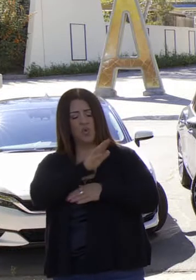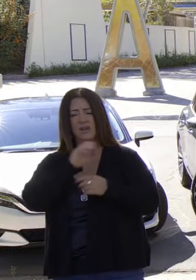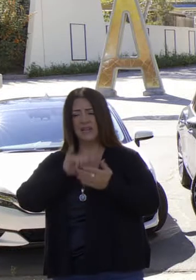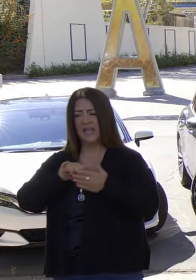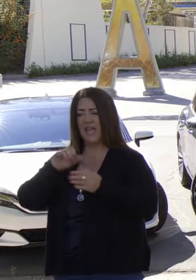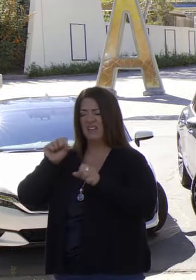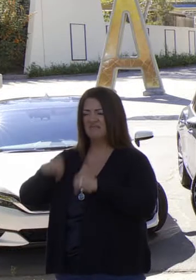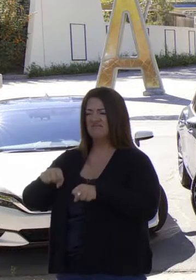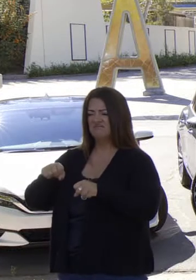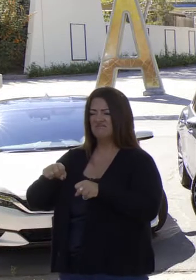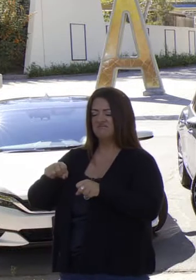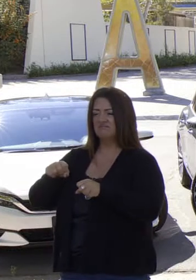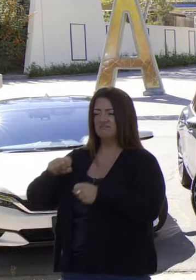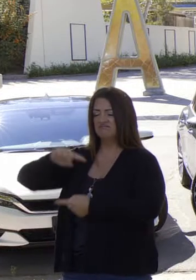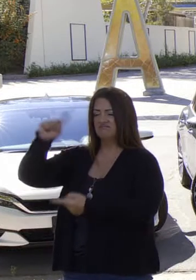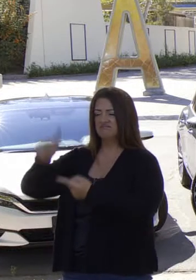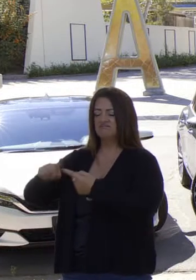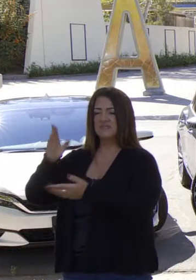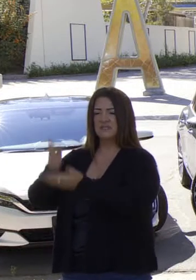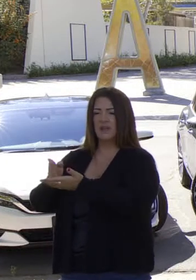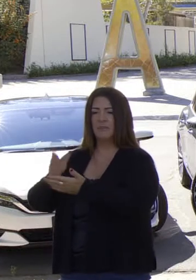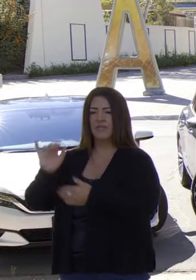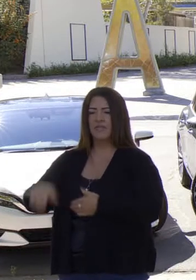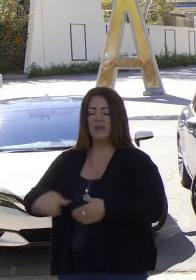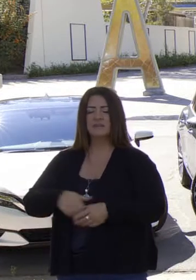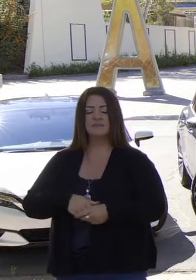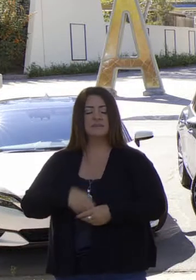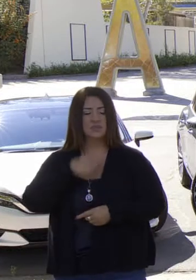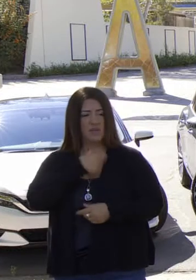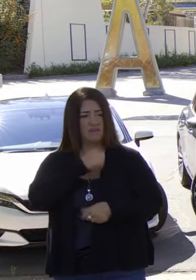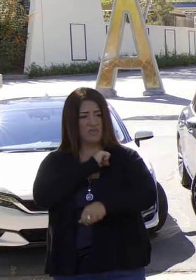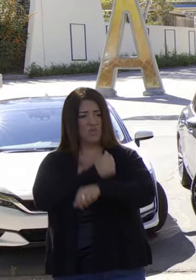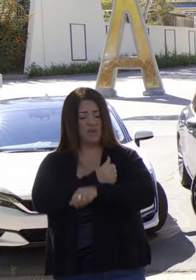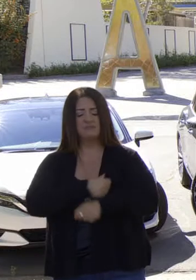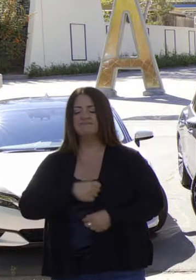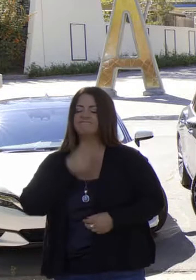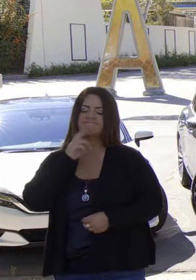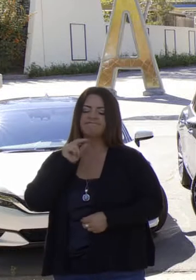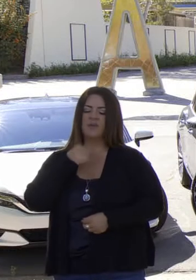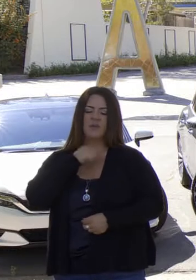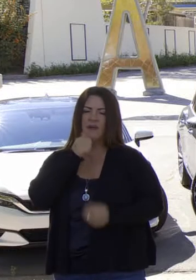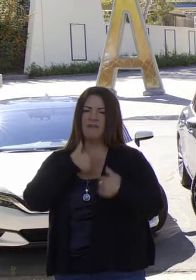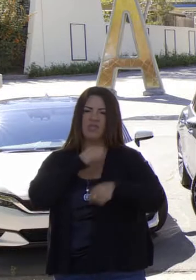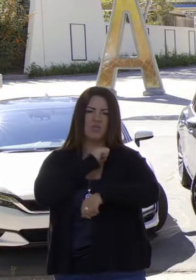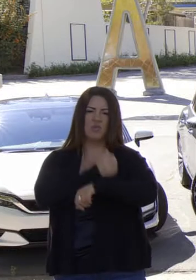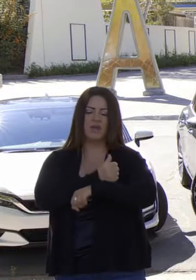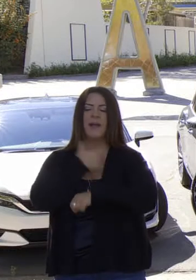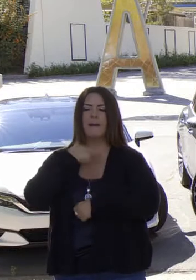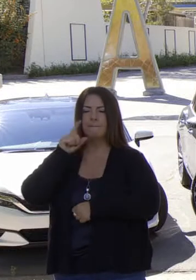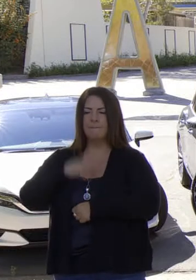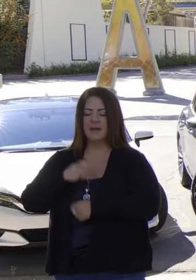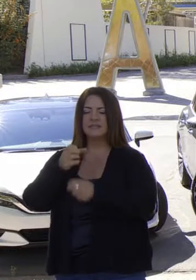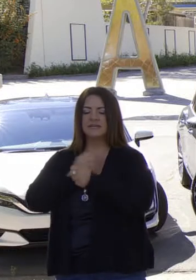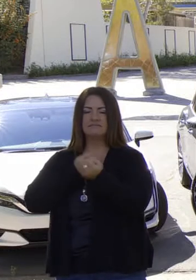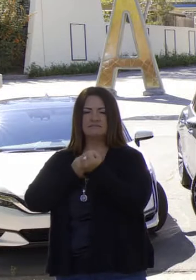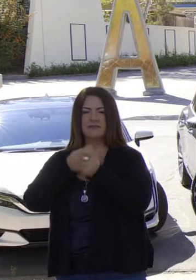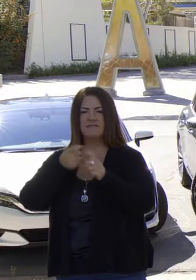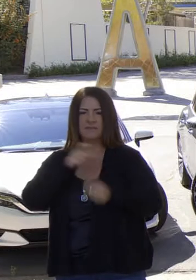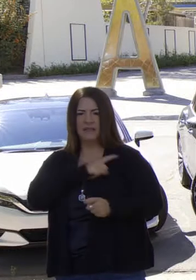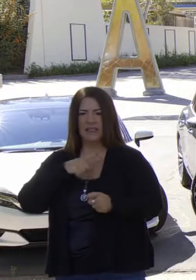través de una orden ejecutiva? Si tiene usted la capacidad, ¿por qué no lo hacen? Simplemente que no tenemos a su autoridad, por eso la legislatura debe